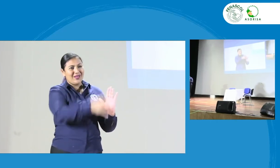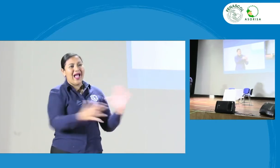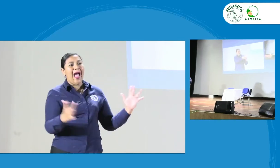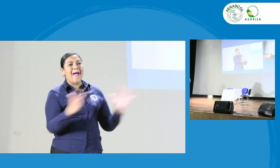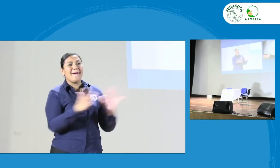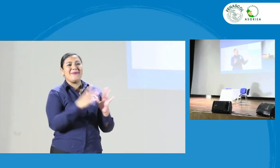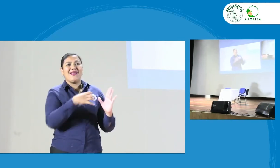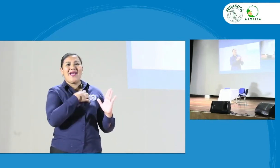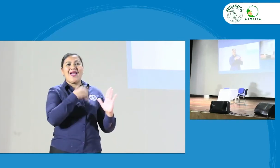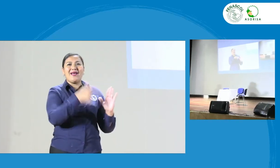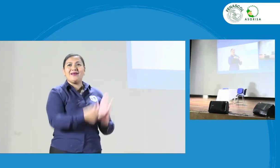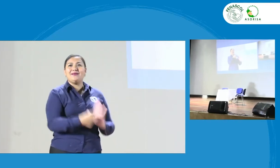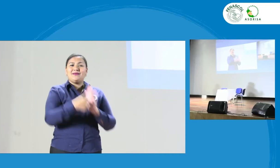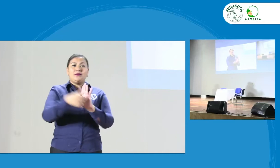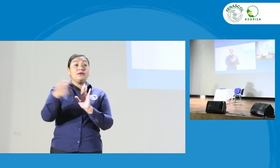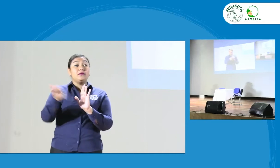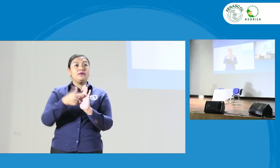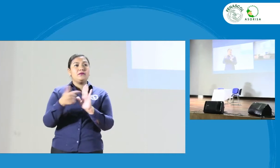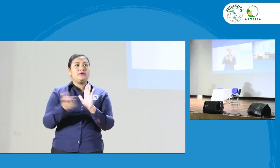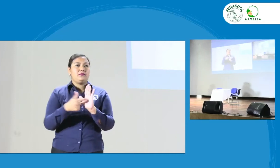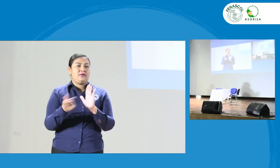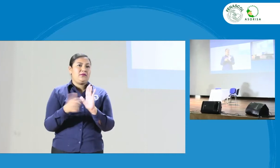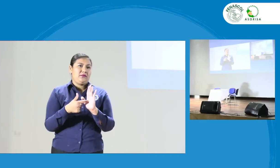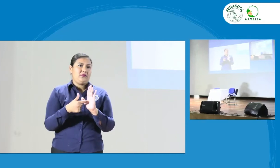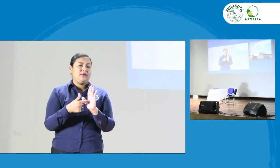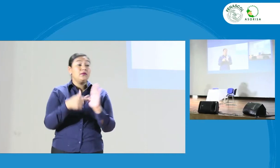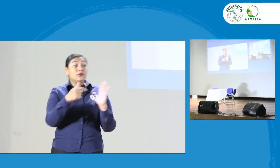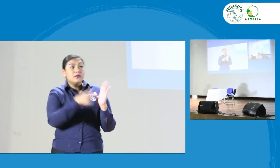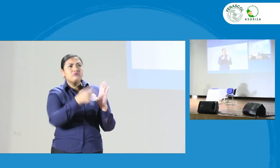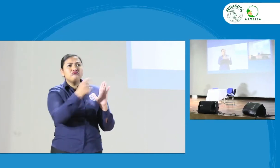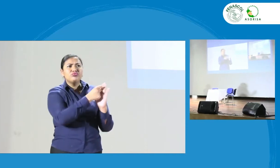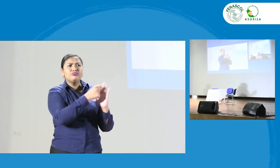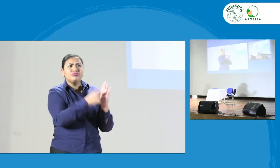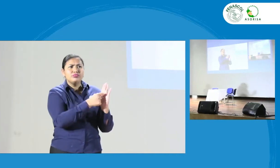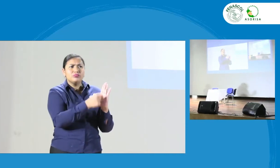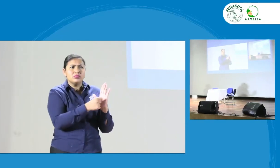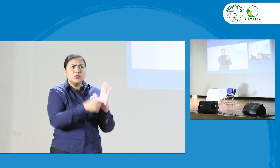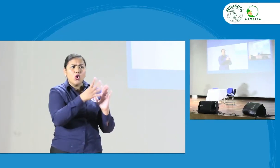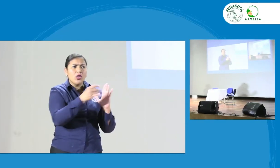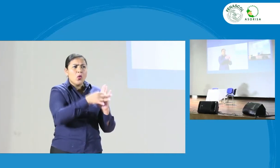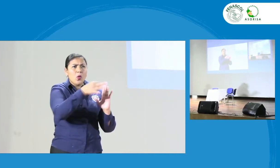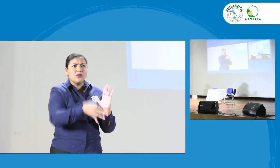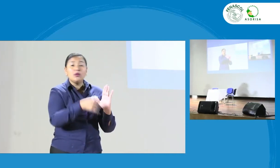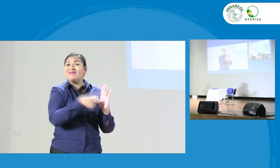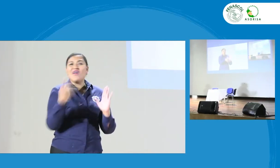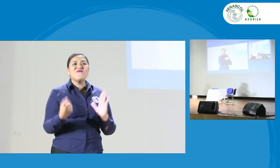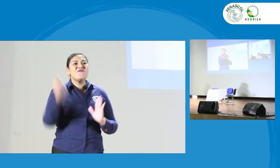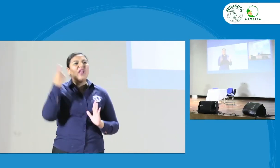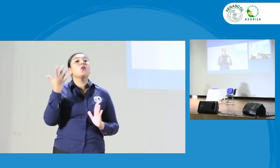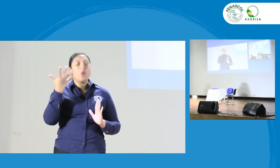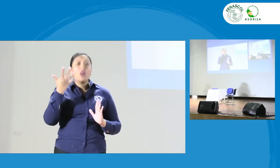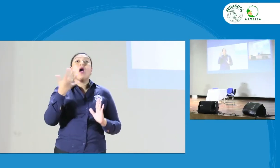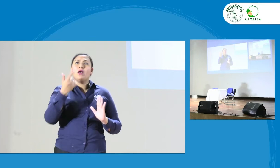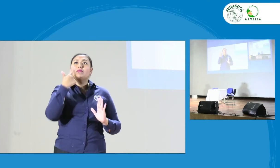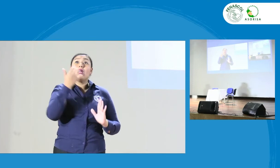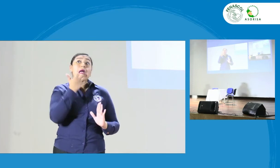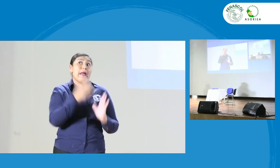ética específicamente. ¿Qué aspectos de ese código de ética ese intérprete no está cumpliendo? Y dar ejemplos de lo que